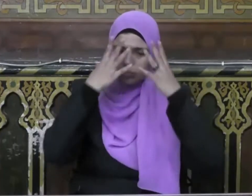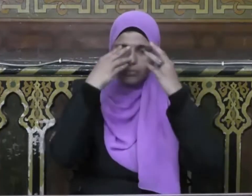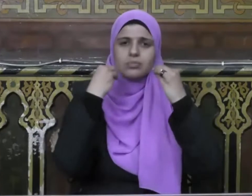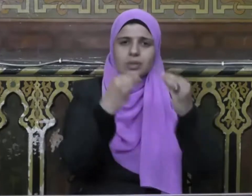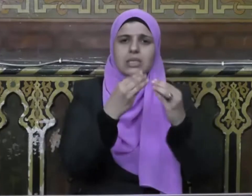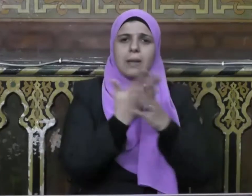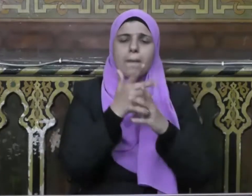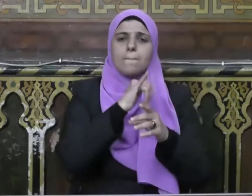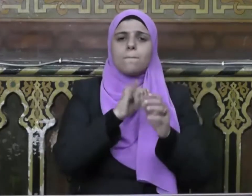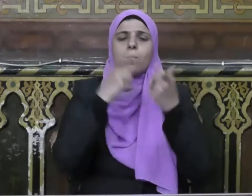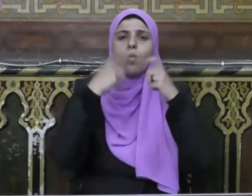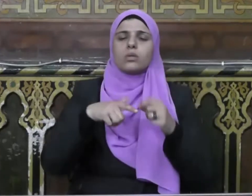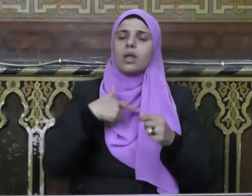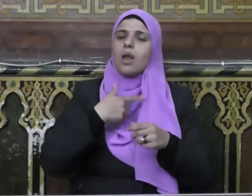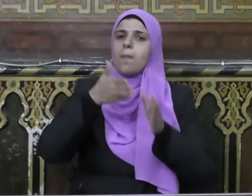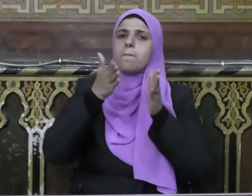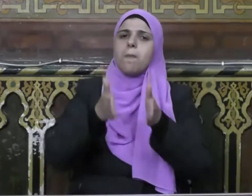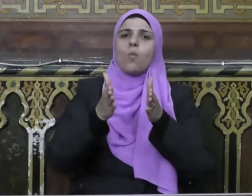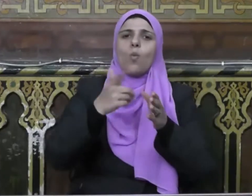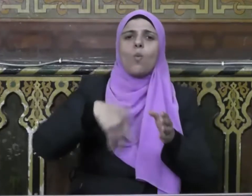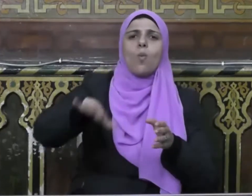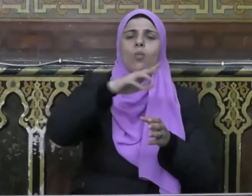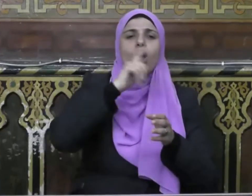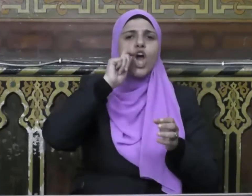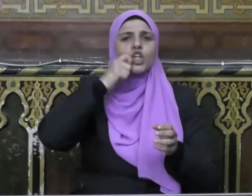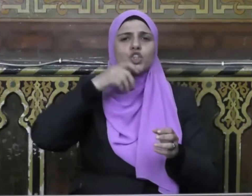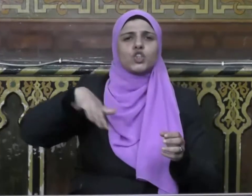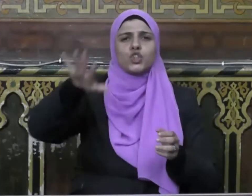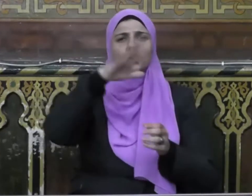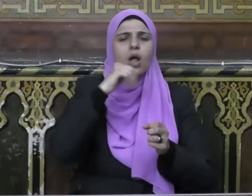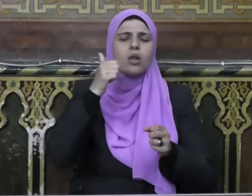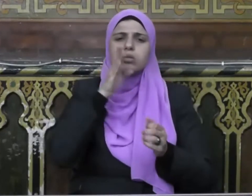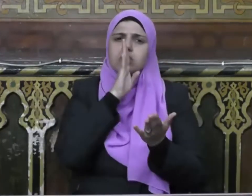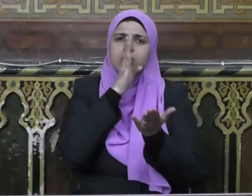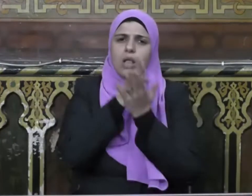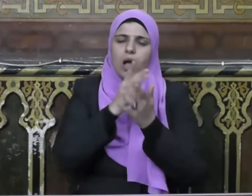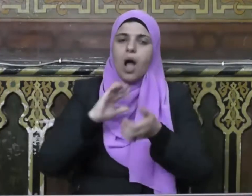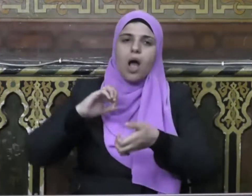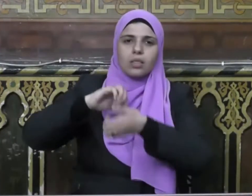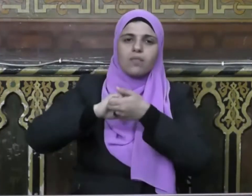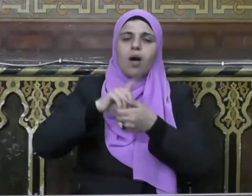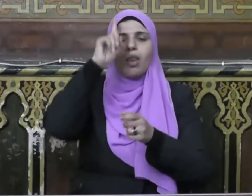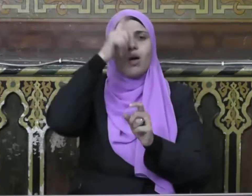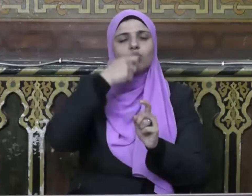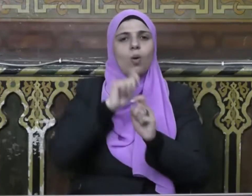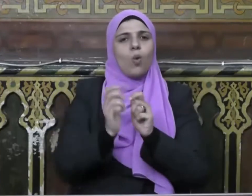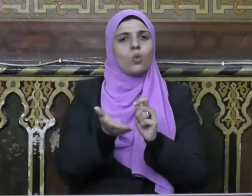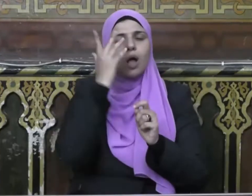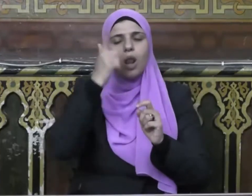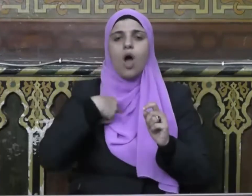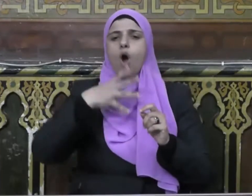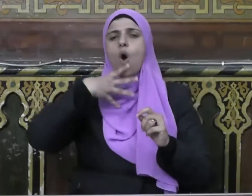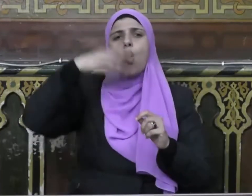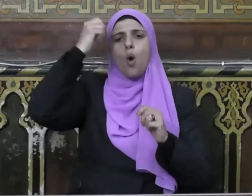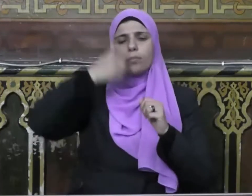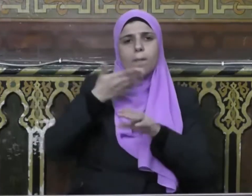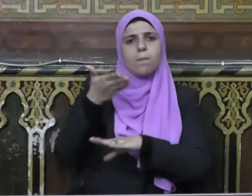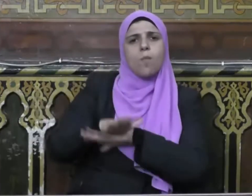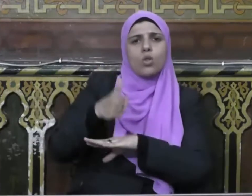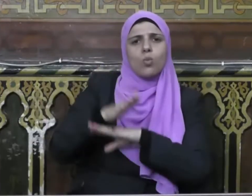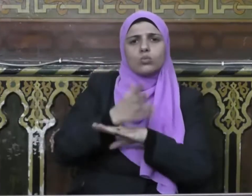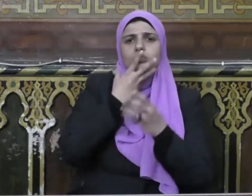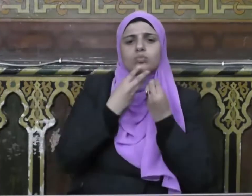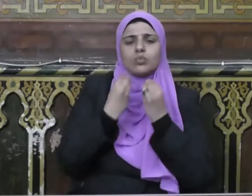للتضحية من أجله فهنيئا لرجال صدقوا ما عاهدوا الله عليه وضحوا